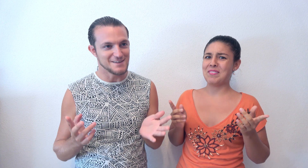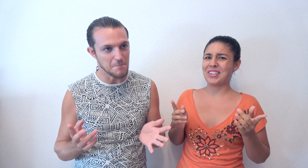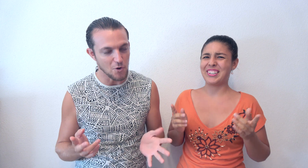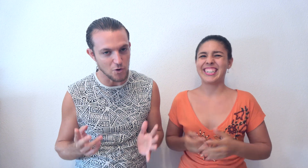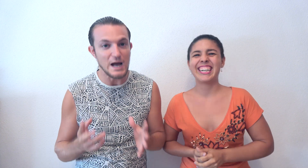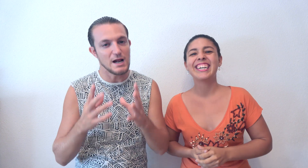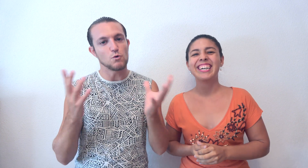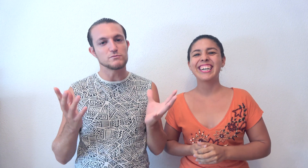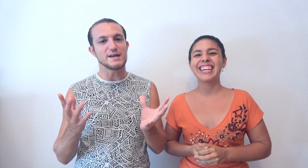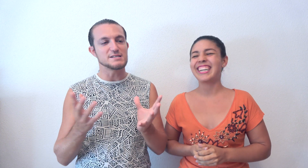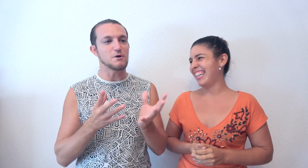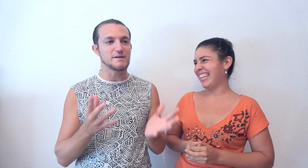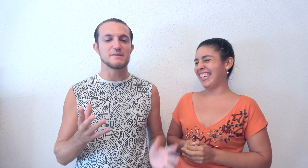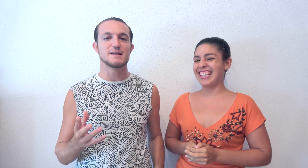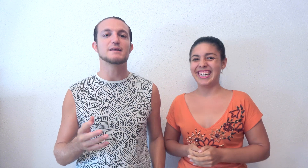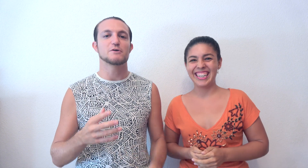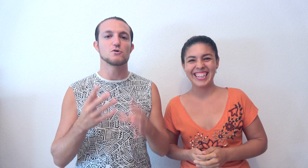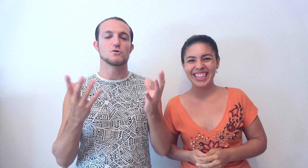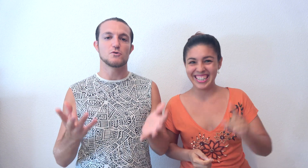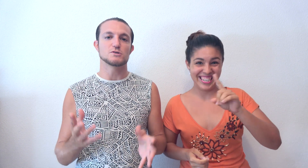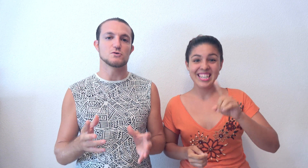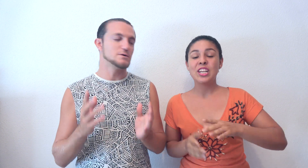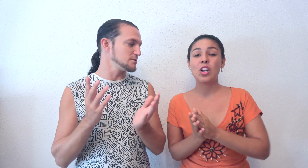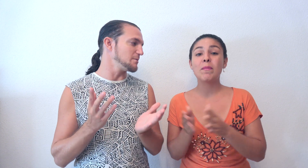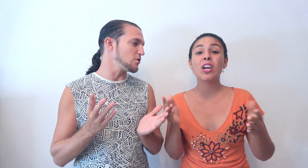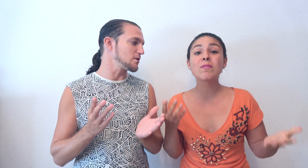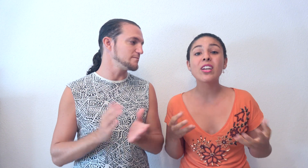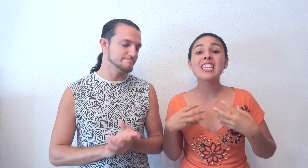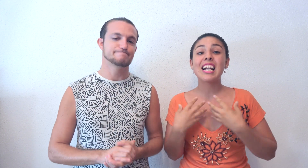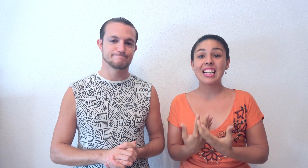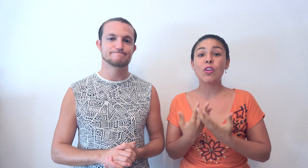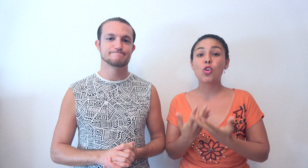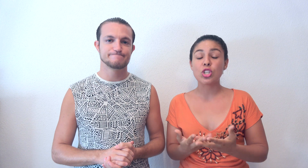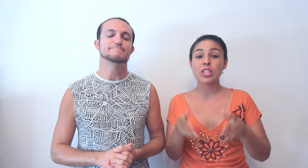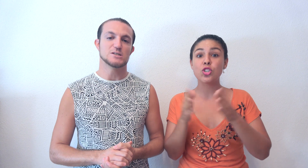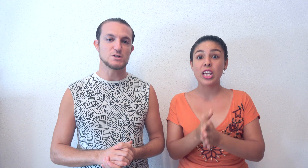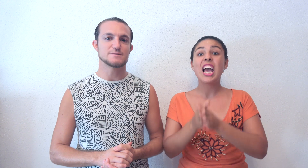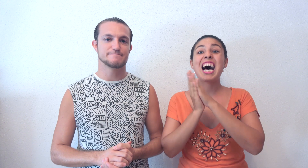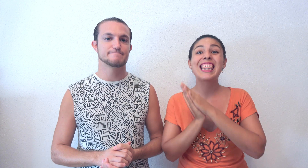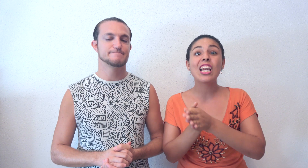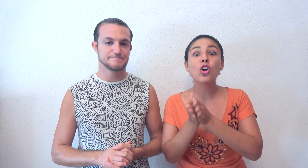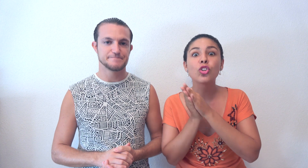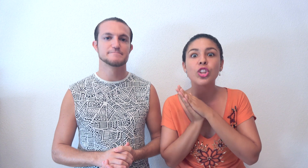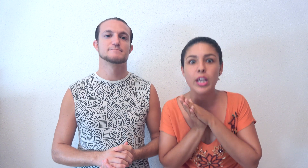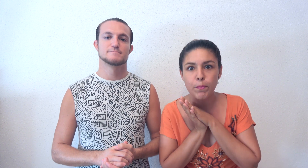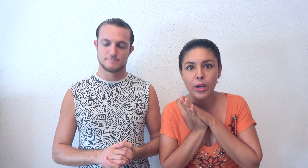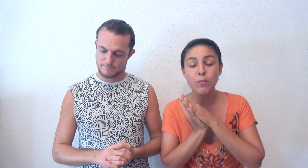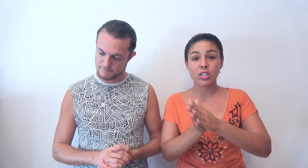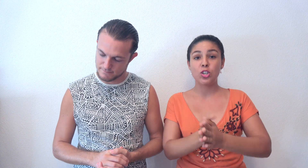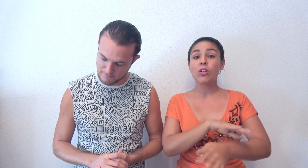tampoco. Tampoco, algún trekking se puede hacer en bicicleta, pero no de esto. No, la mejor opción es alquilar un coche. Eso sí, hacerlo con tiempo, porque si no,